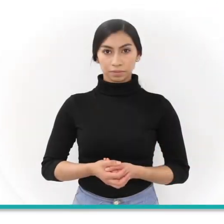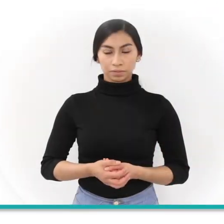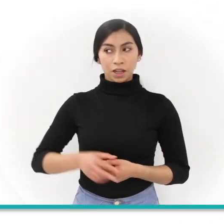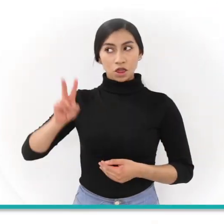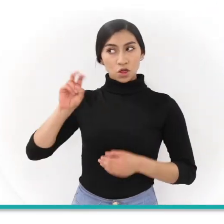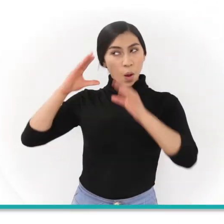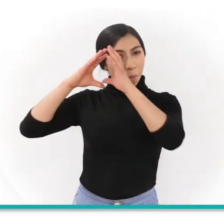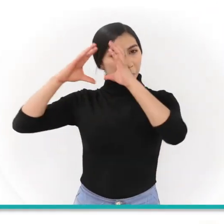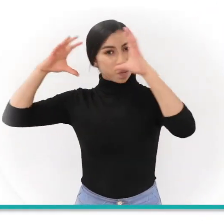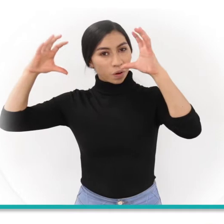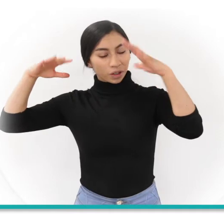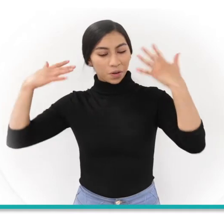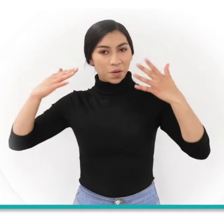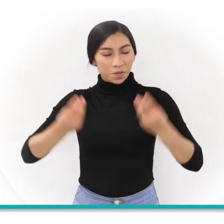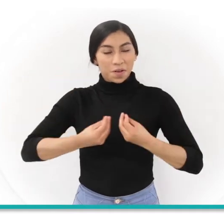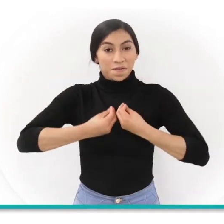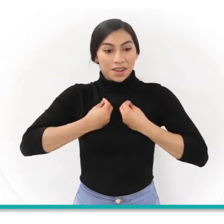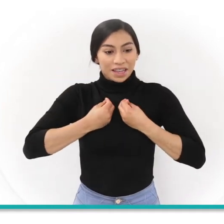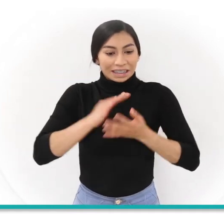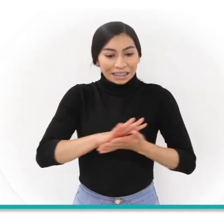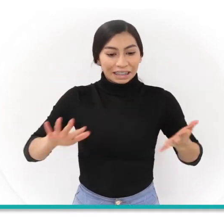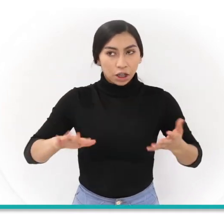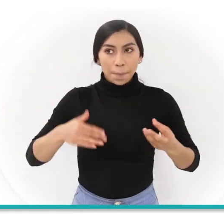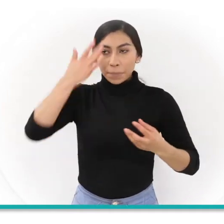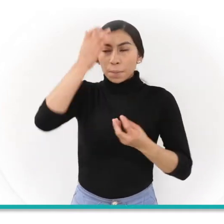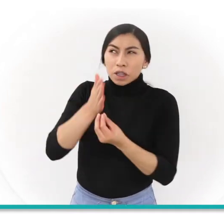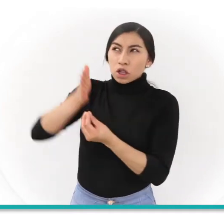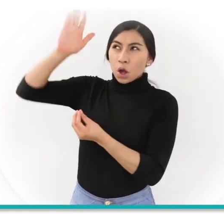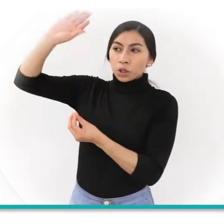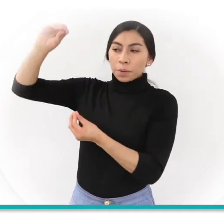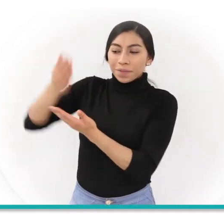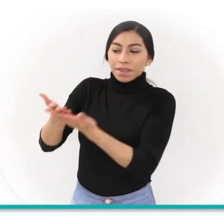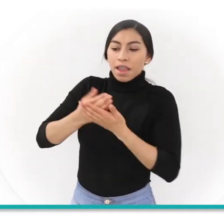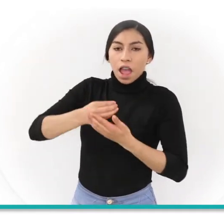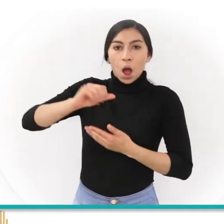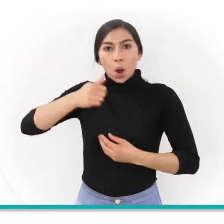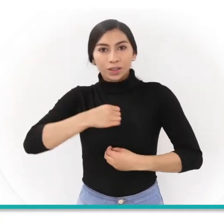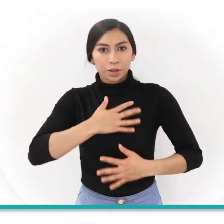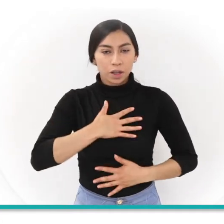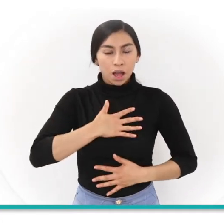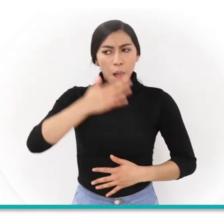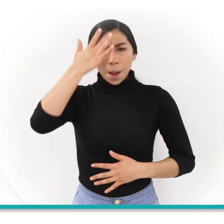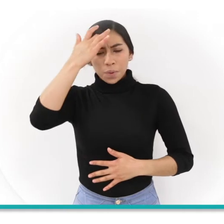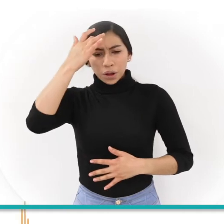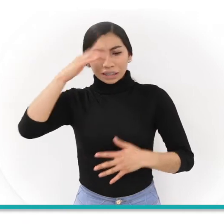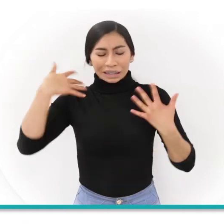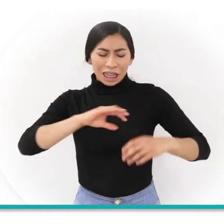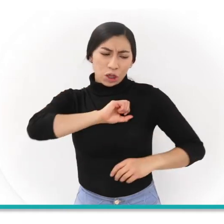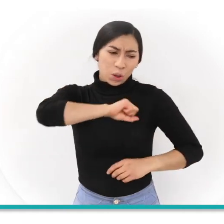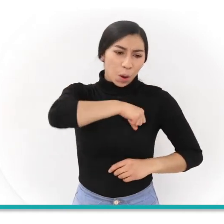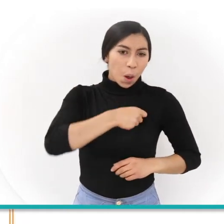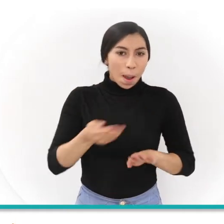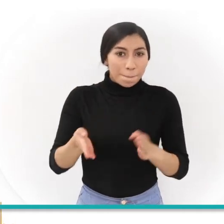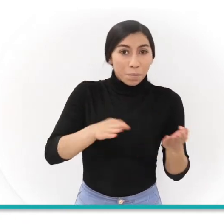dos sueños me salvaron la vida porque dios me estaba dando otra oportunidad es que el dolor de la muerte de un hijo no se